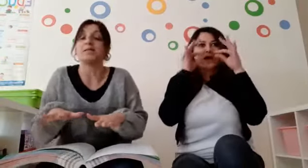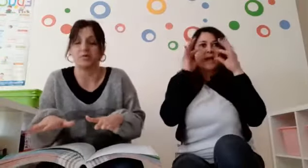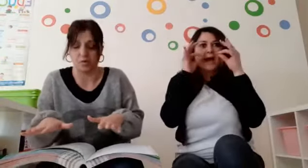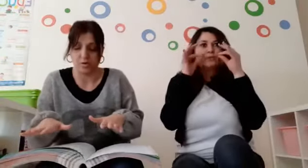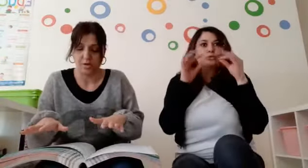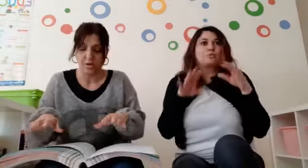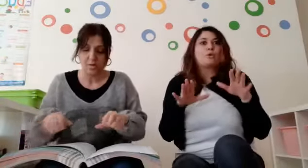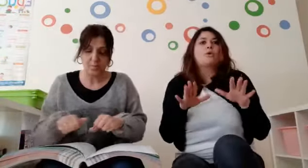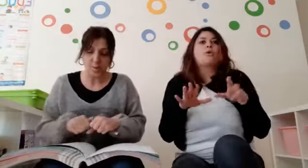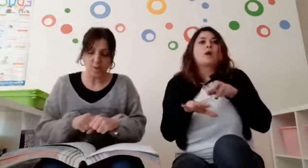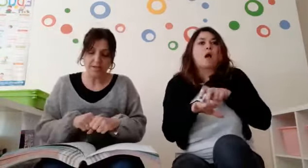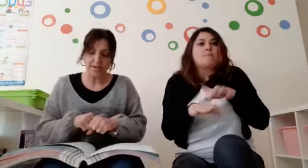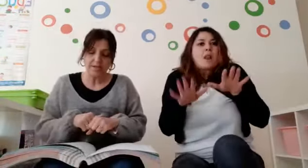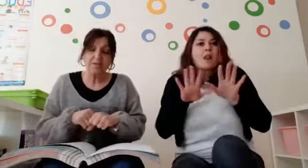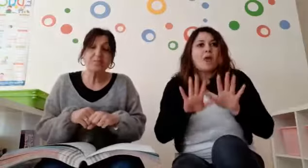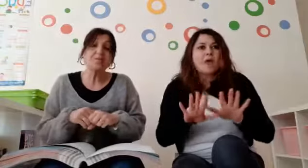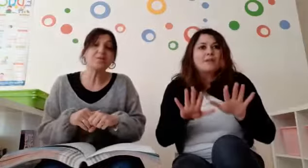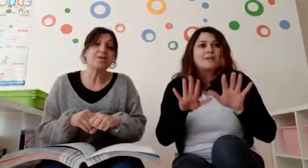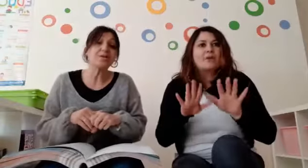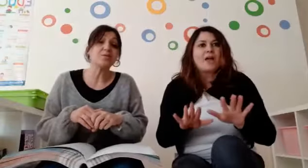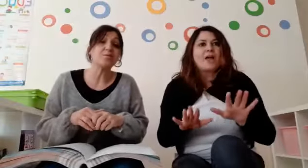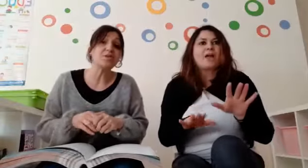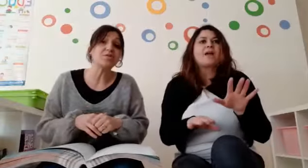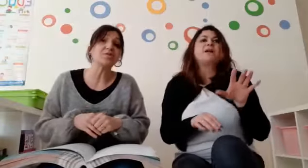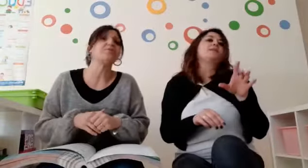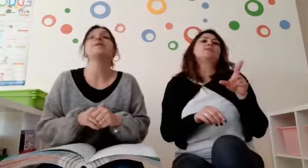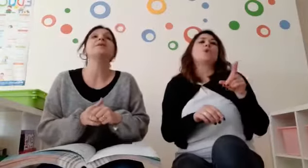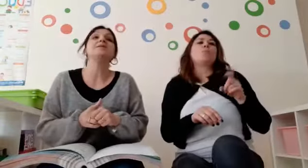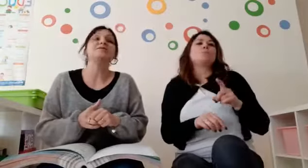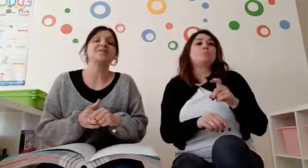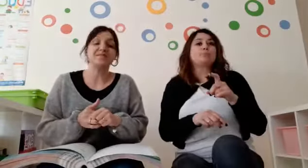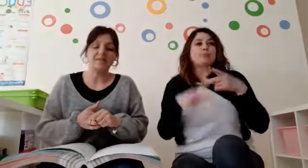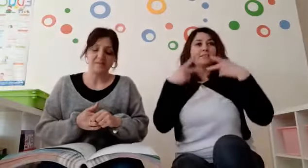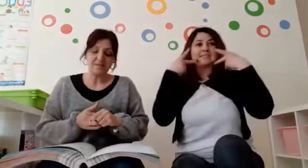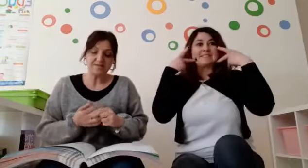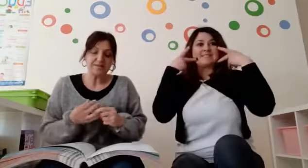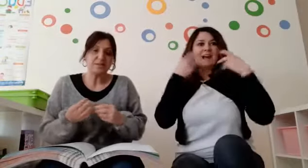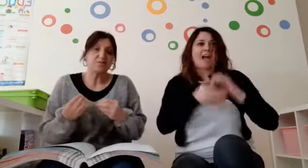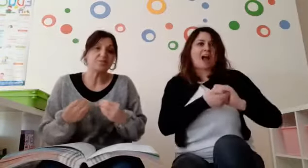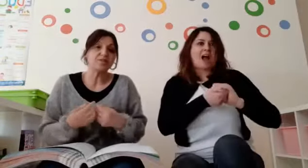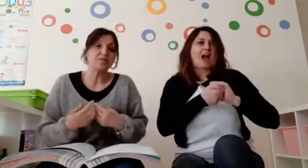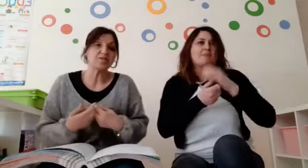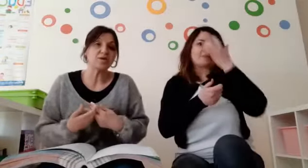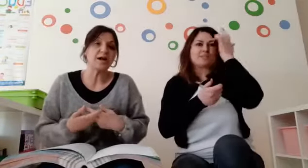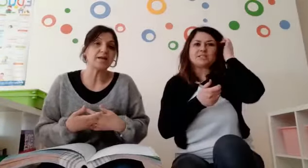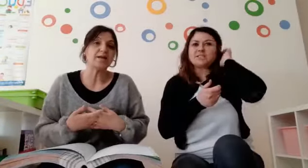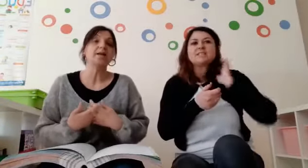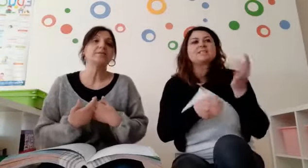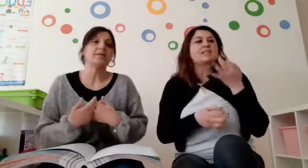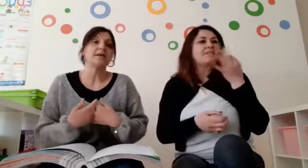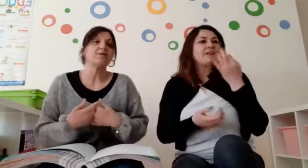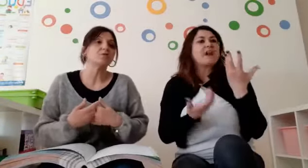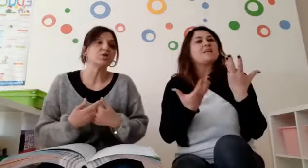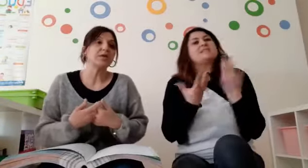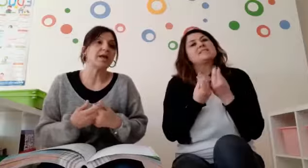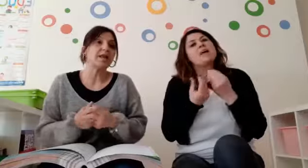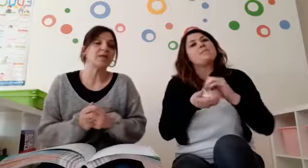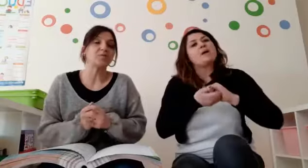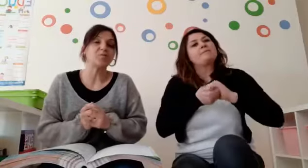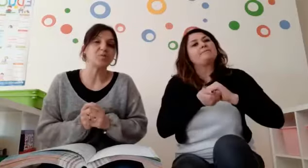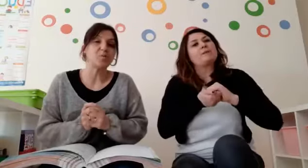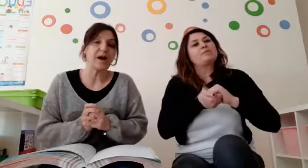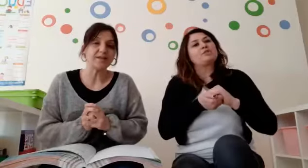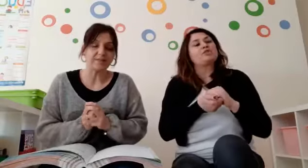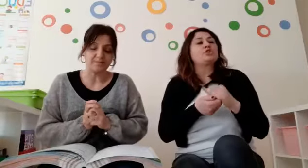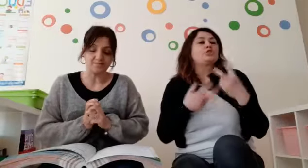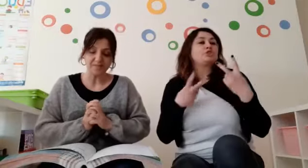sol piatto. Poi, i bruchi erano amici e felici, quindi saranno vicini a giocare. Tre coccinelle,